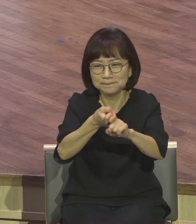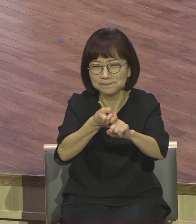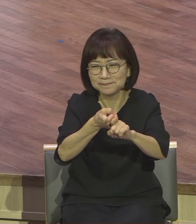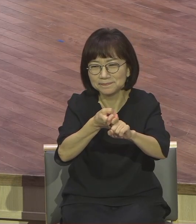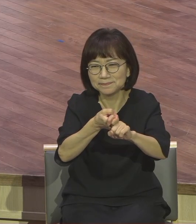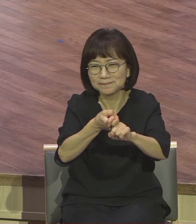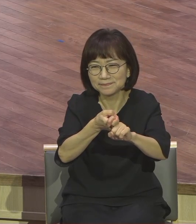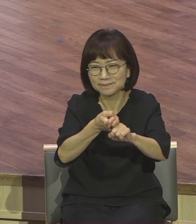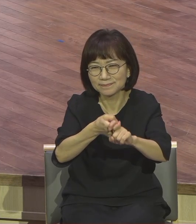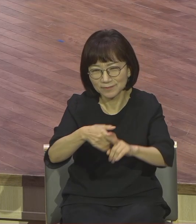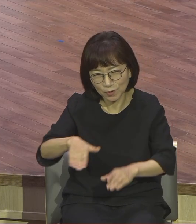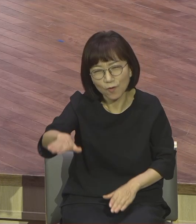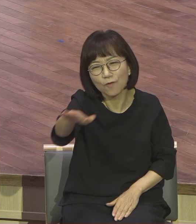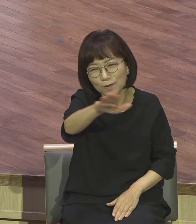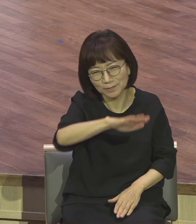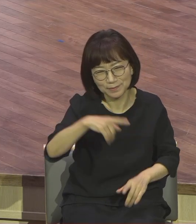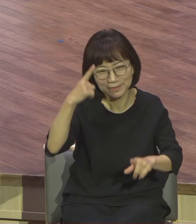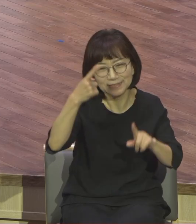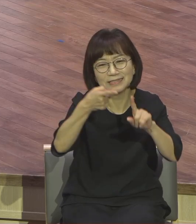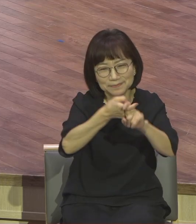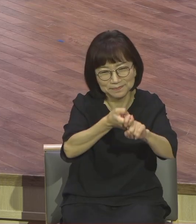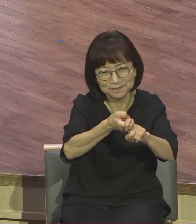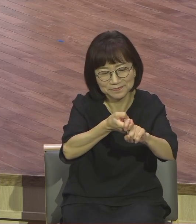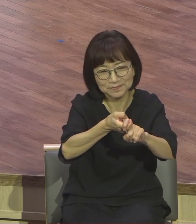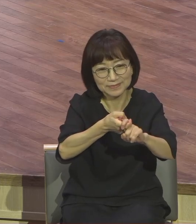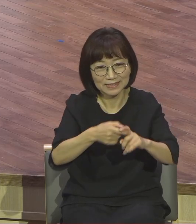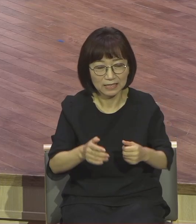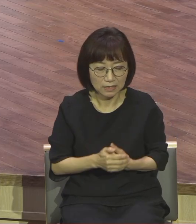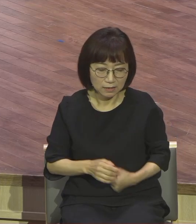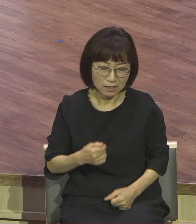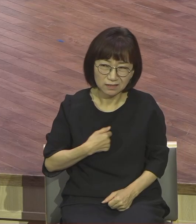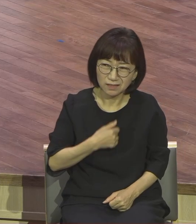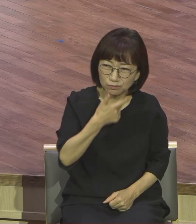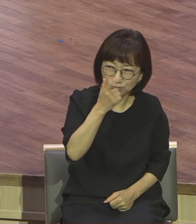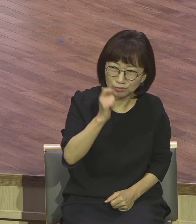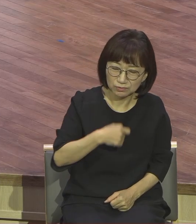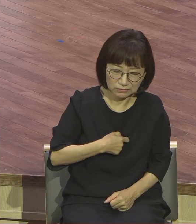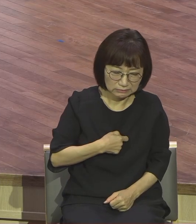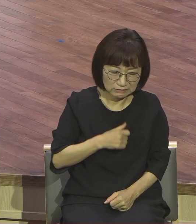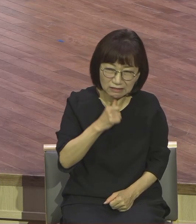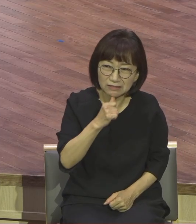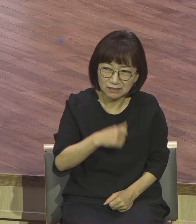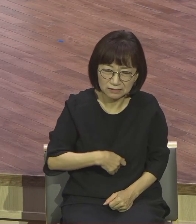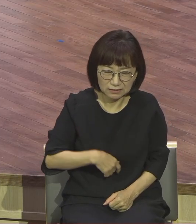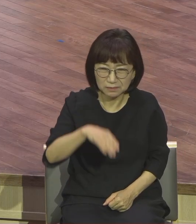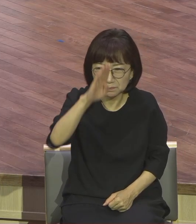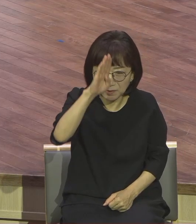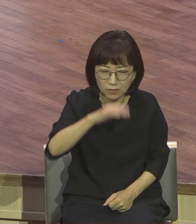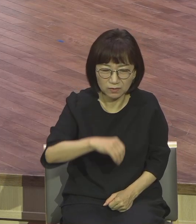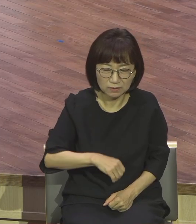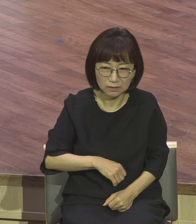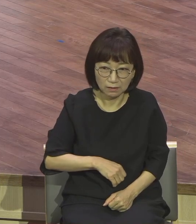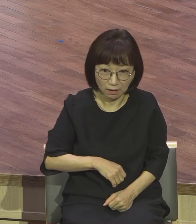하나님이요 모지르고 가난하고 별불이 없는 우리 무능하고 기도원을 그걸 서쳤잖아요